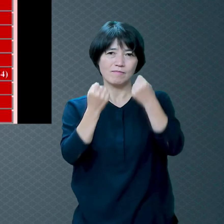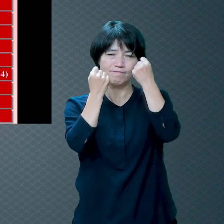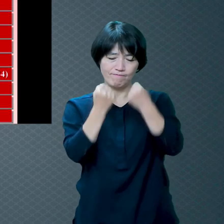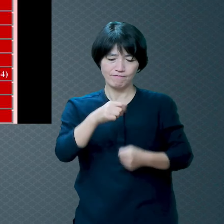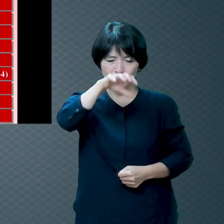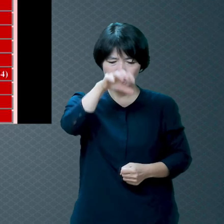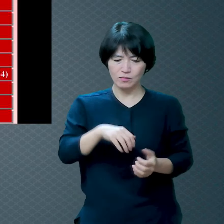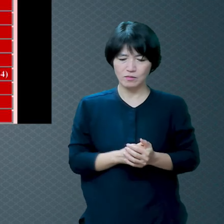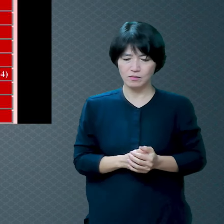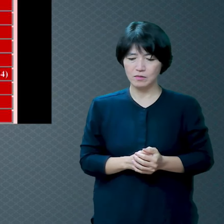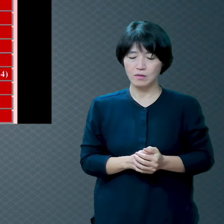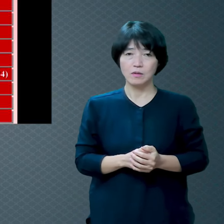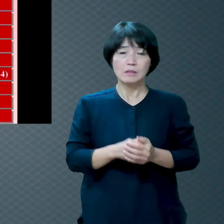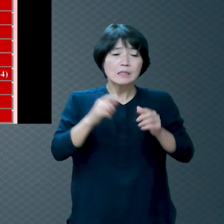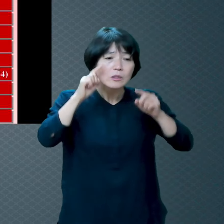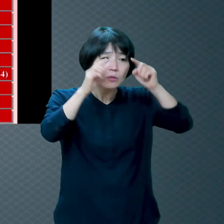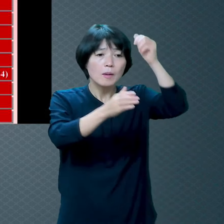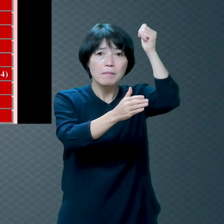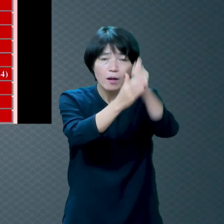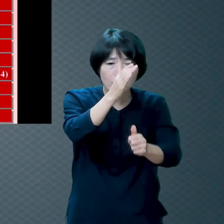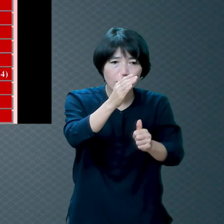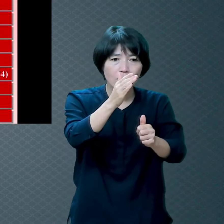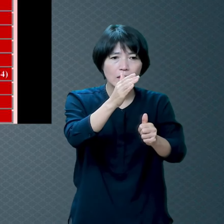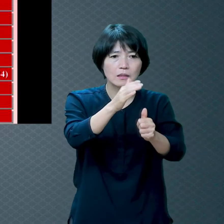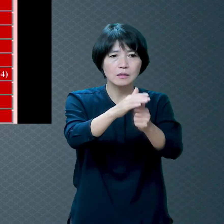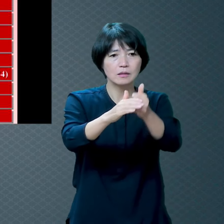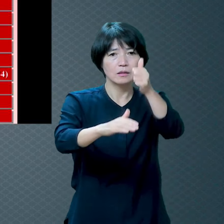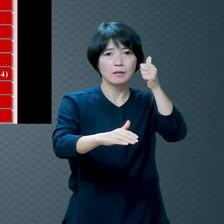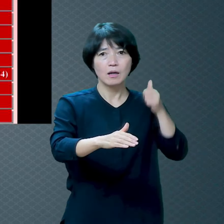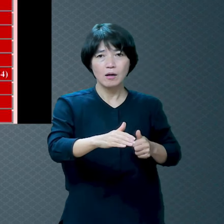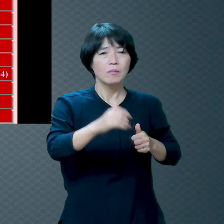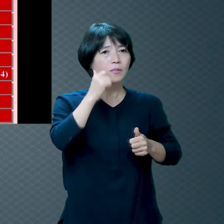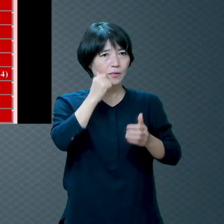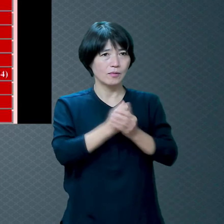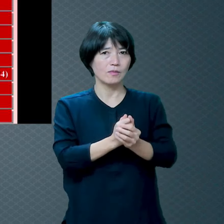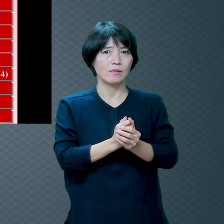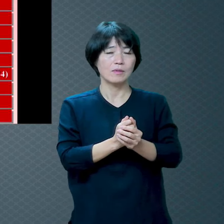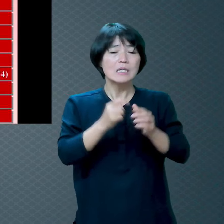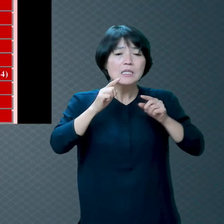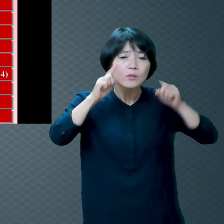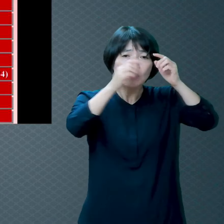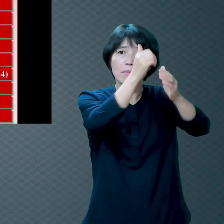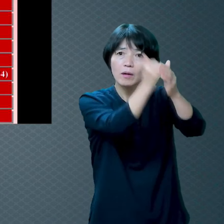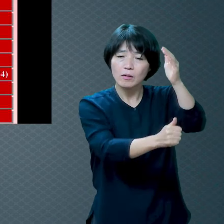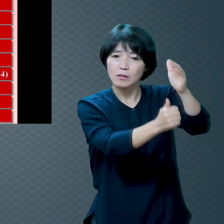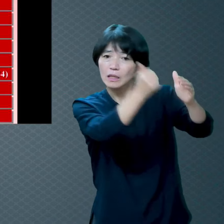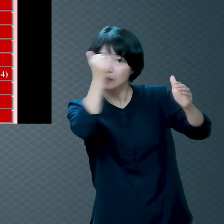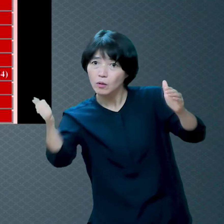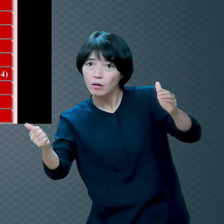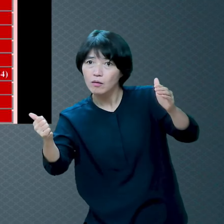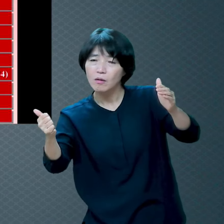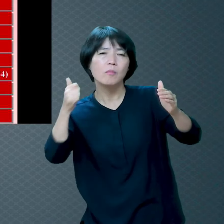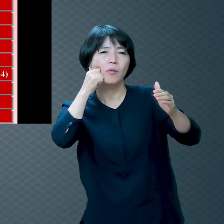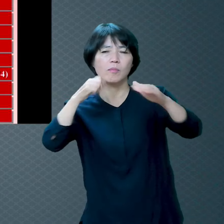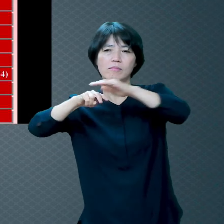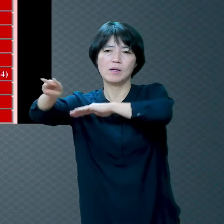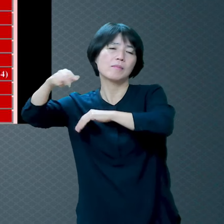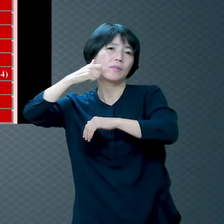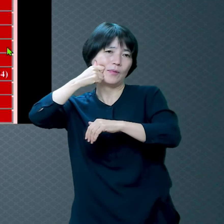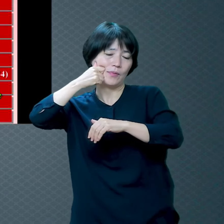구출될 가능성이 전혀 없어요 못 나와요 한 번 들어가면 끝이에요 못 나와요 여기가 지옥입니다